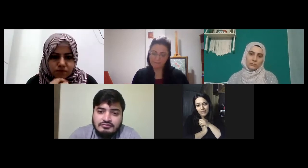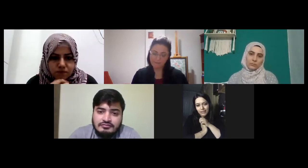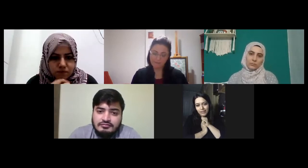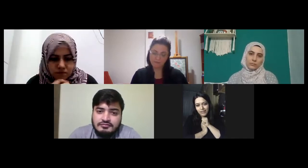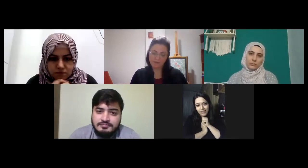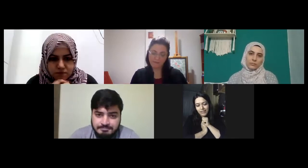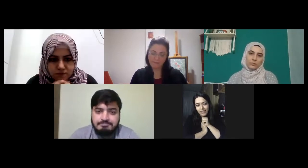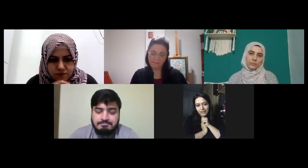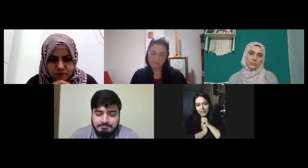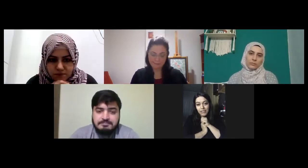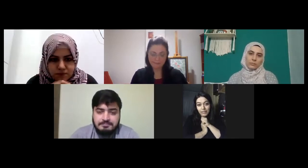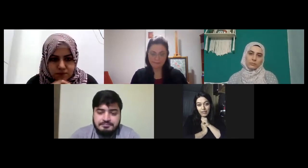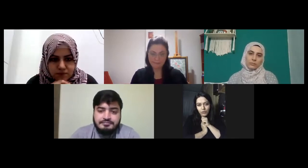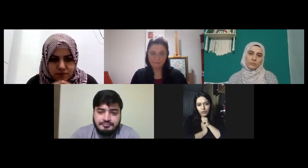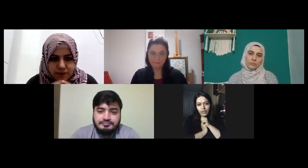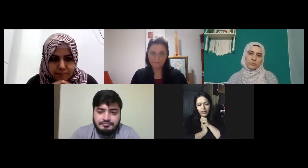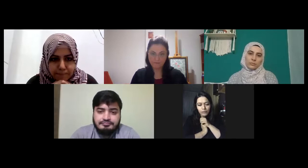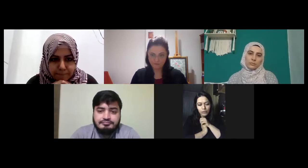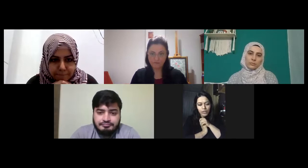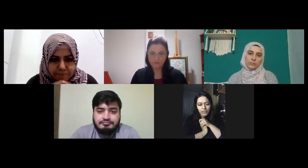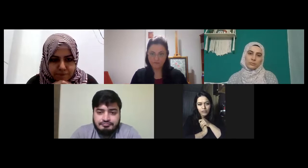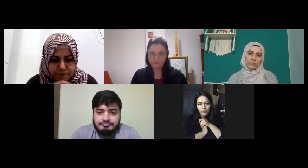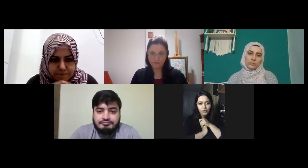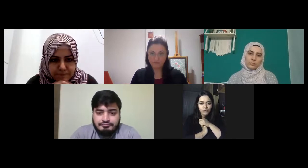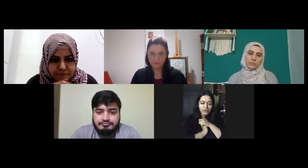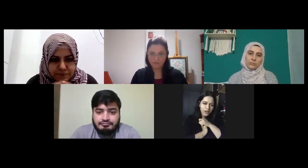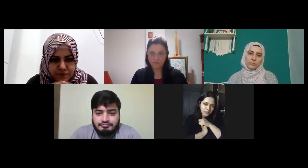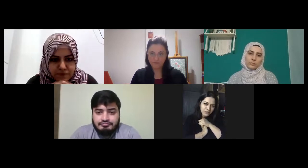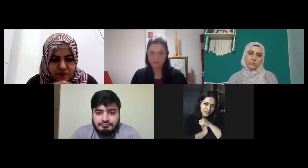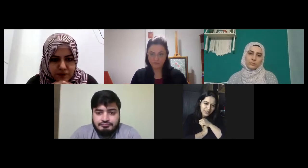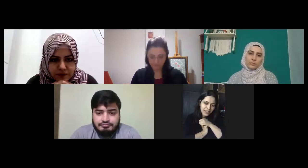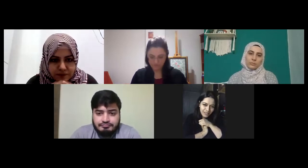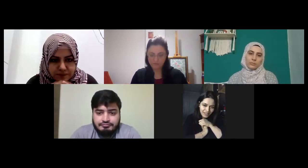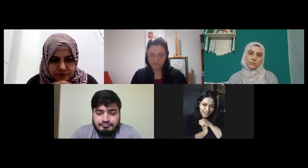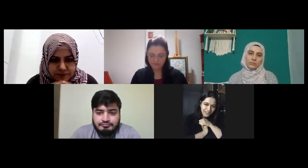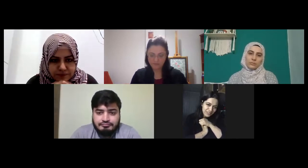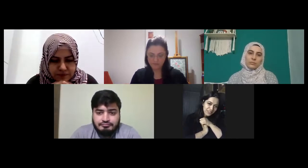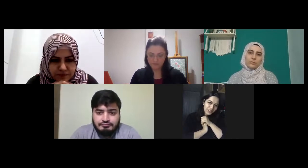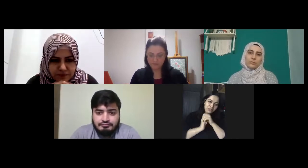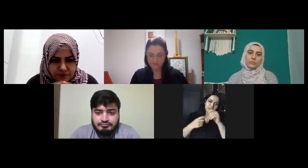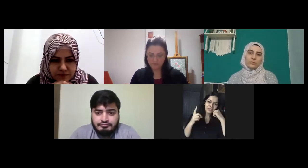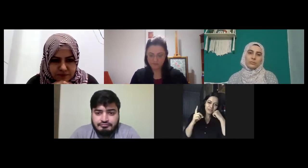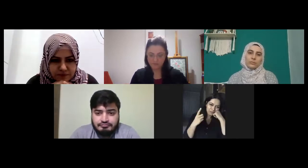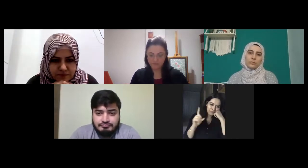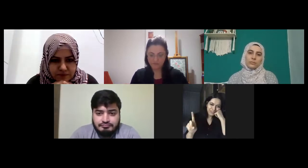yarın yine bir saat olacak yarın bugün sadece kısa tutum çünkü rakamlar biraz aklınızı kaçtırabilir binden